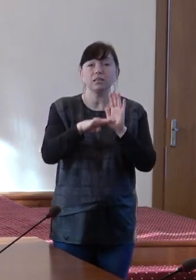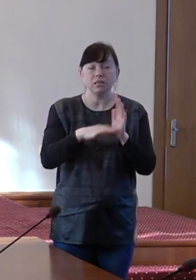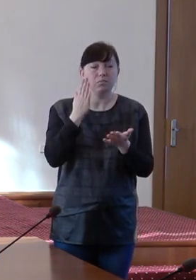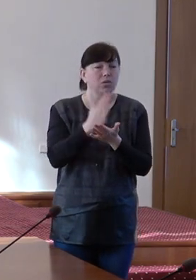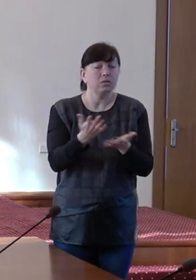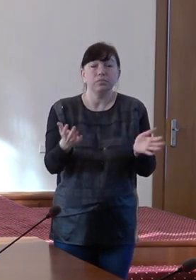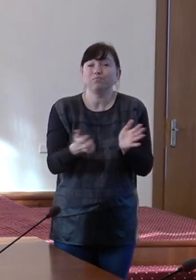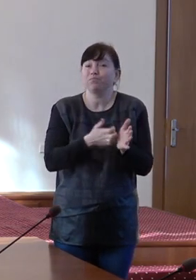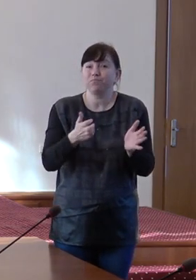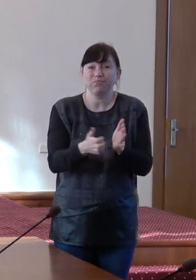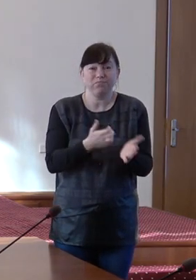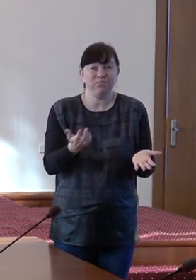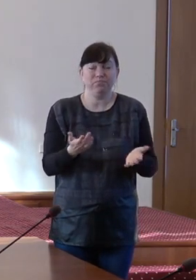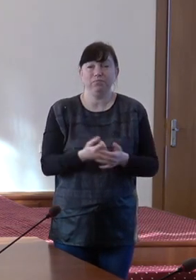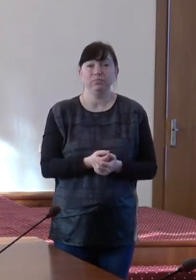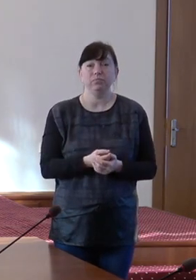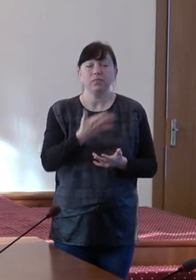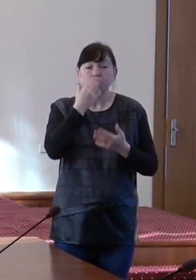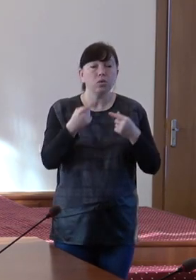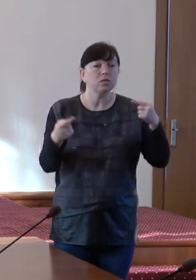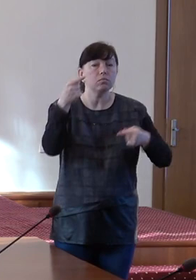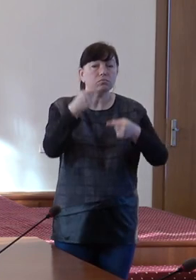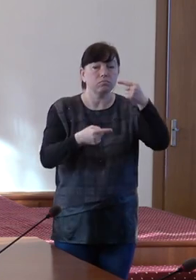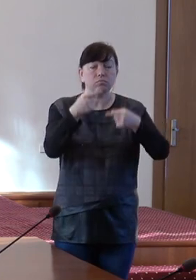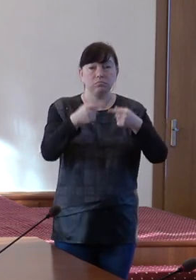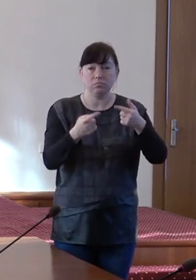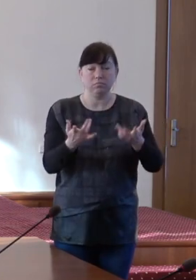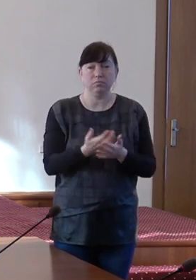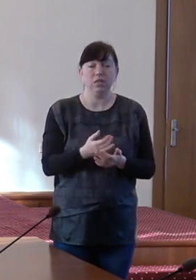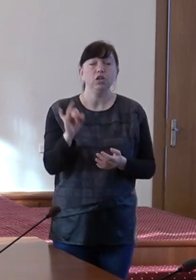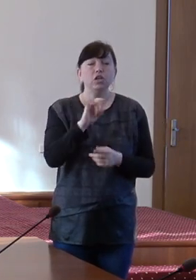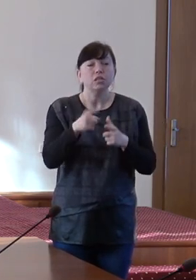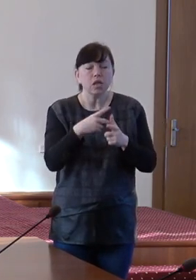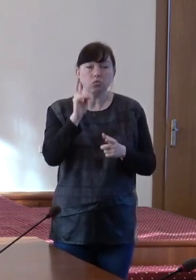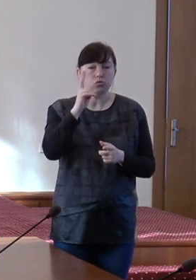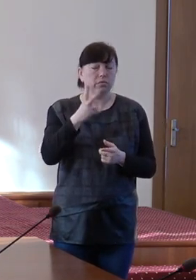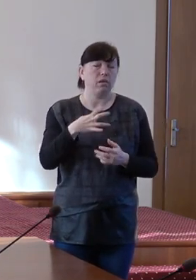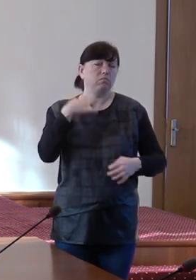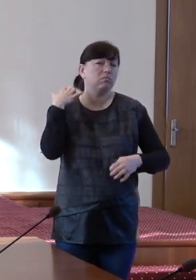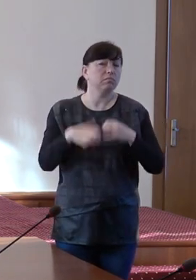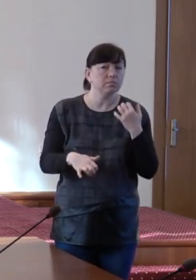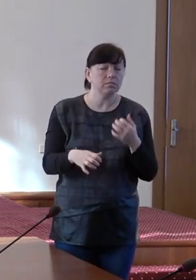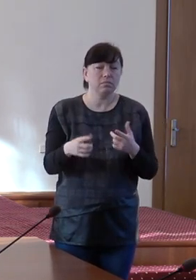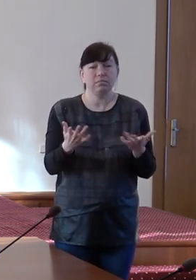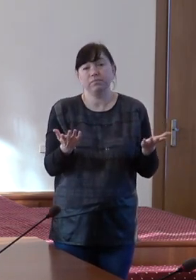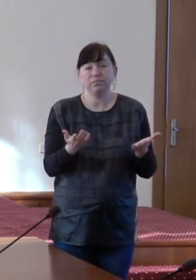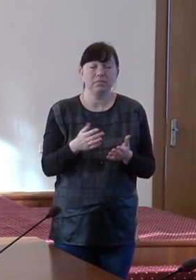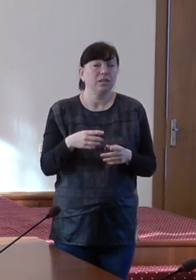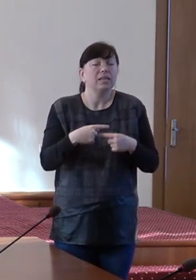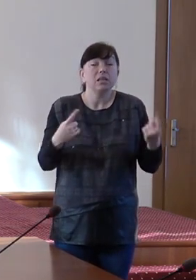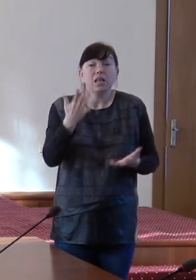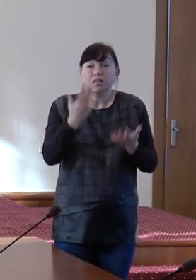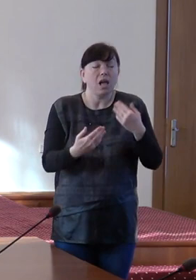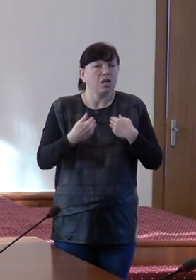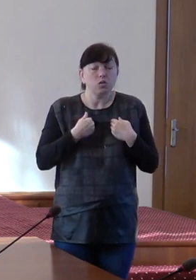ineficiență sau chiar reavorință și lipsă de integritate. Dacă